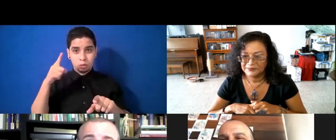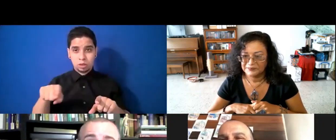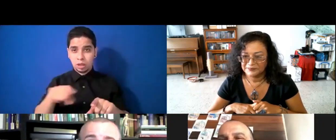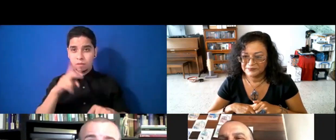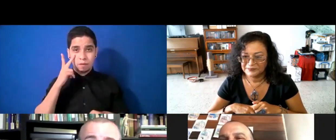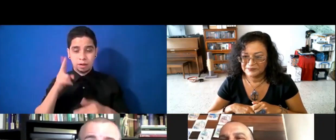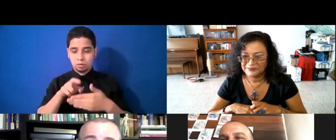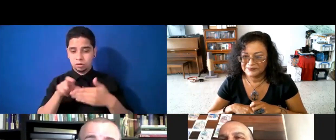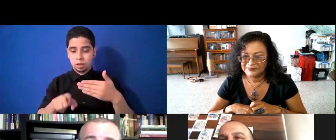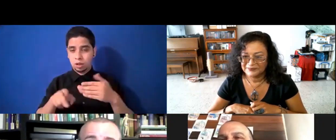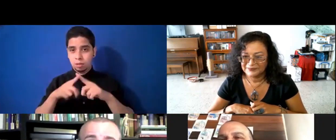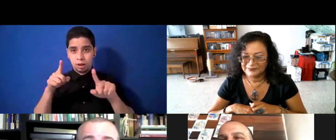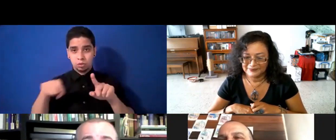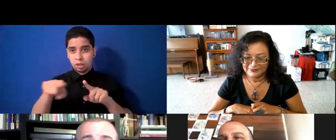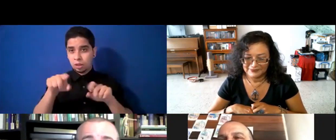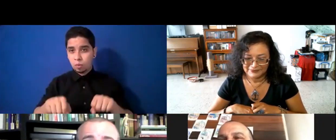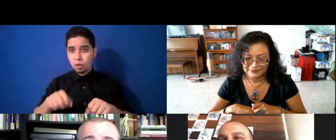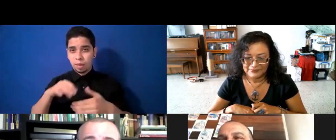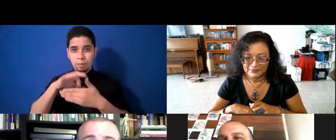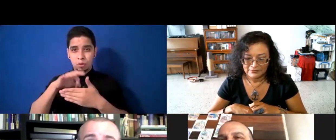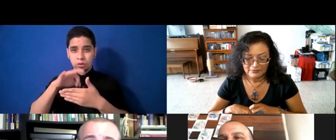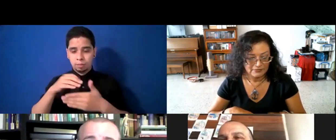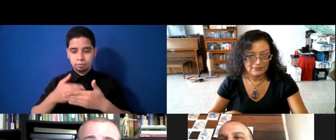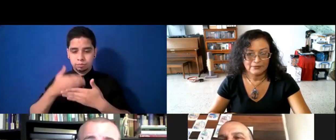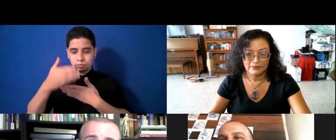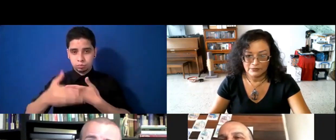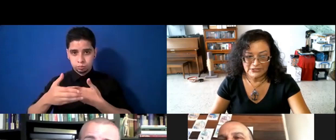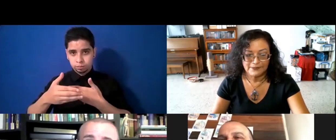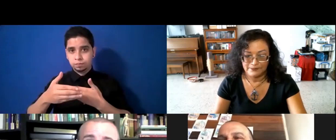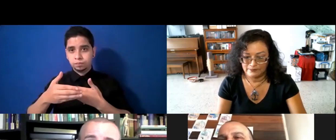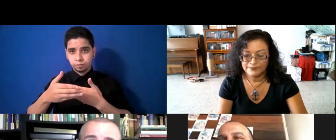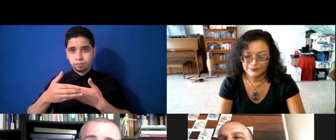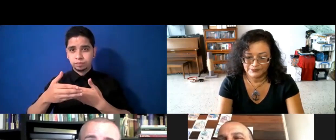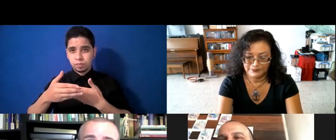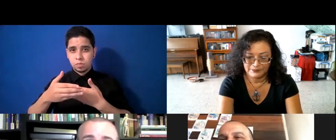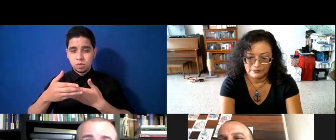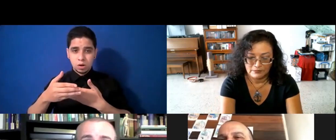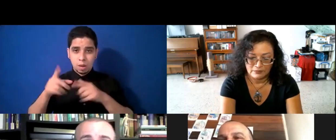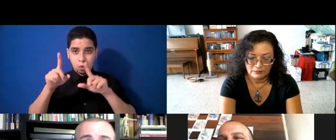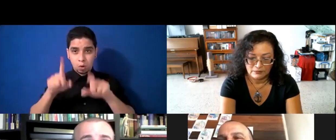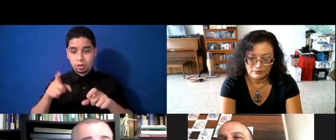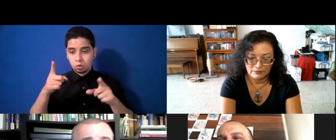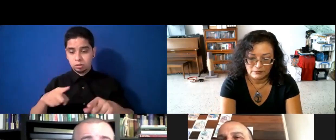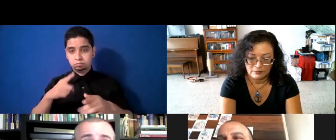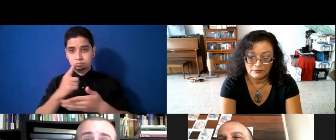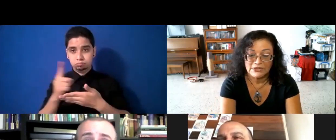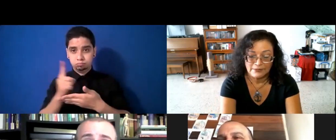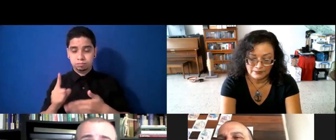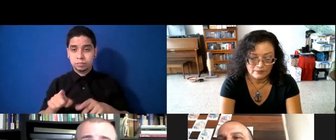en la próxima encuesta que estamos realizando semana tras semana. También nos pueden encontrar en nuestra página de Facebook, fanpage